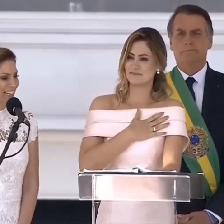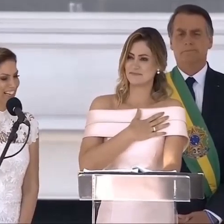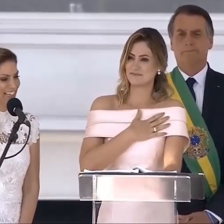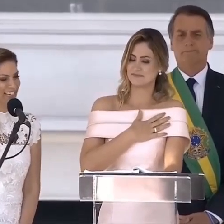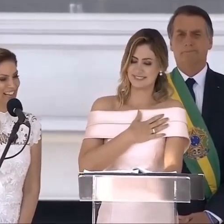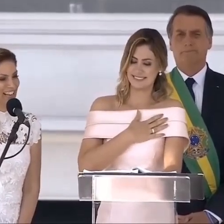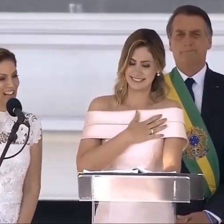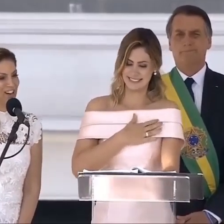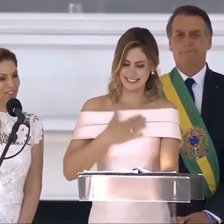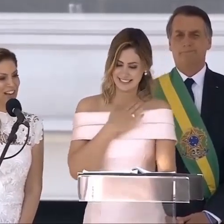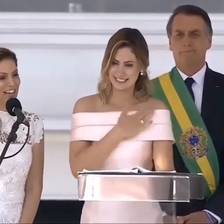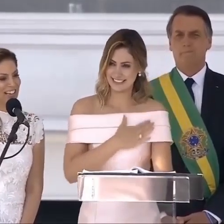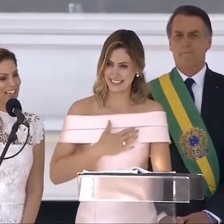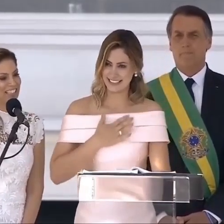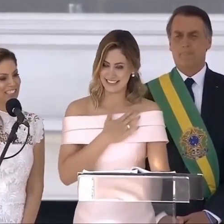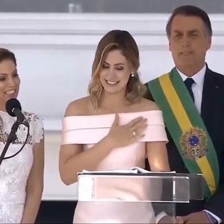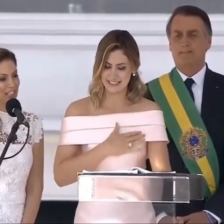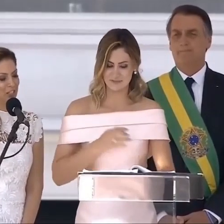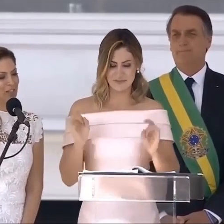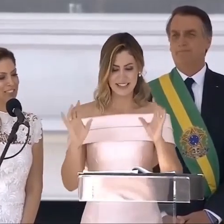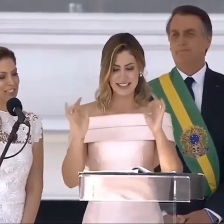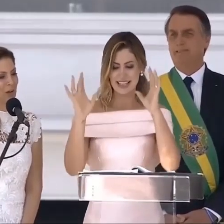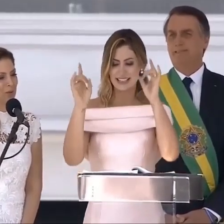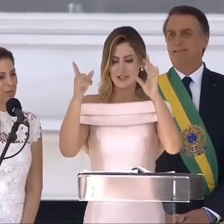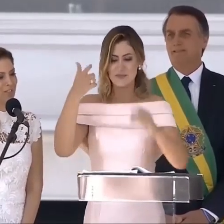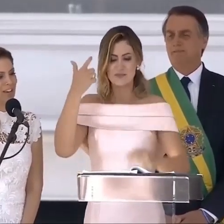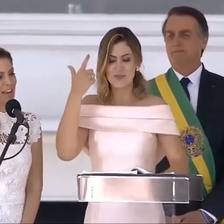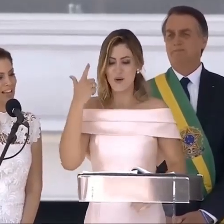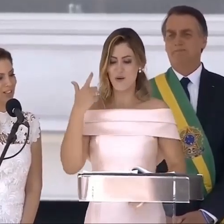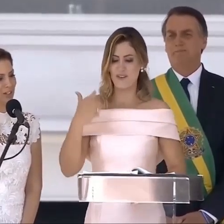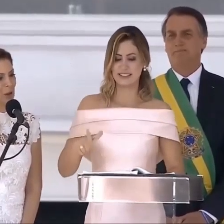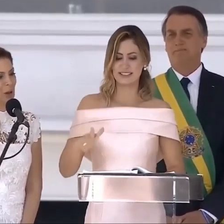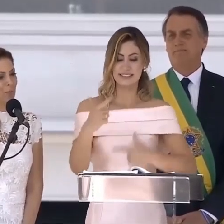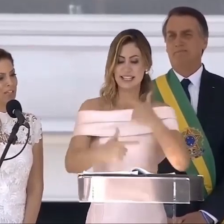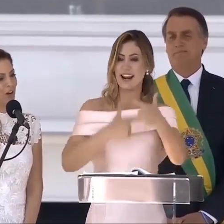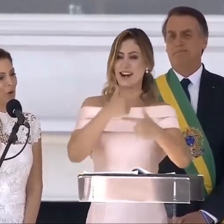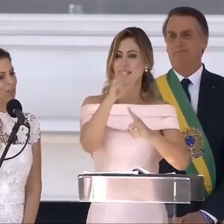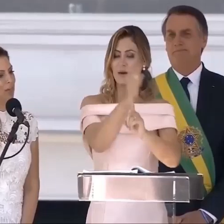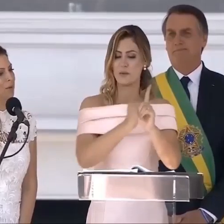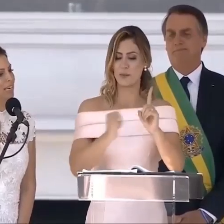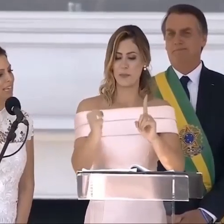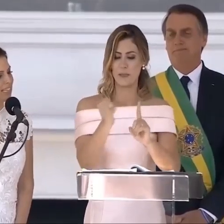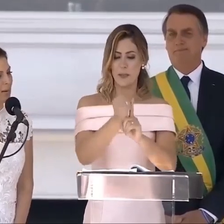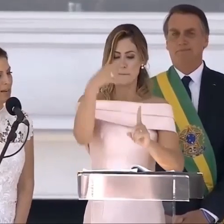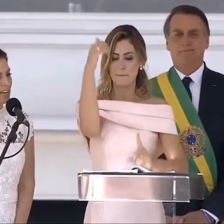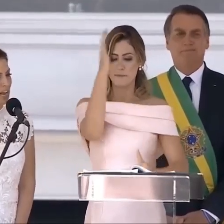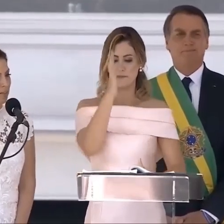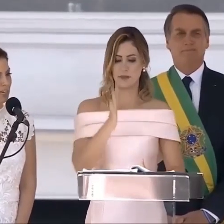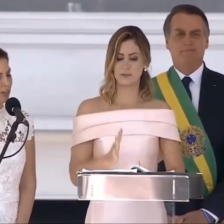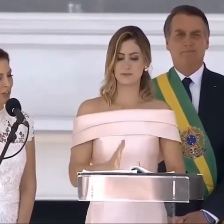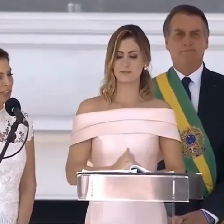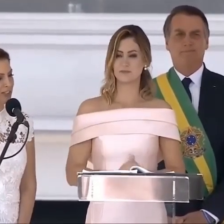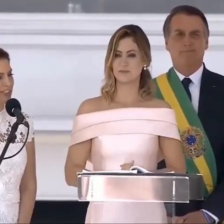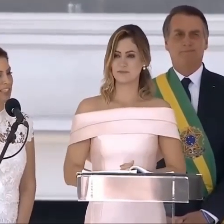É uma grande satisfação, um privilégio poder contribuir e trabalhar para toda a sociedade